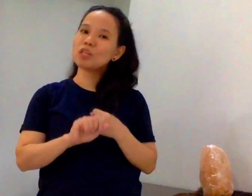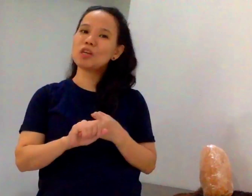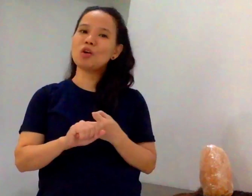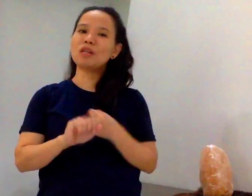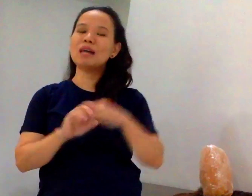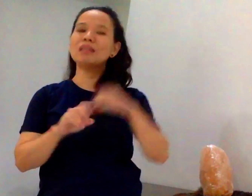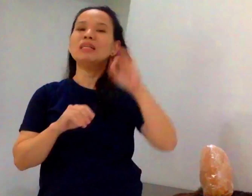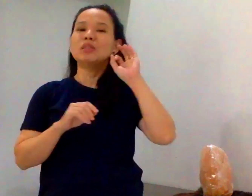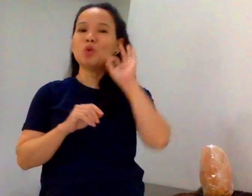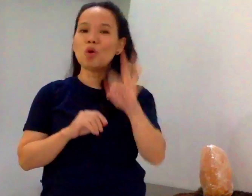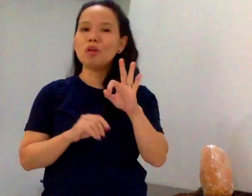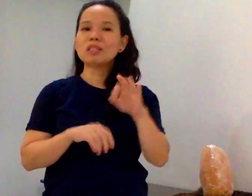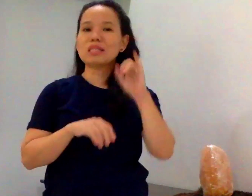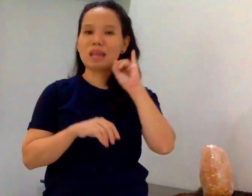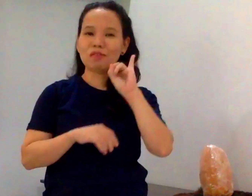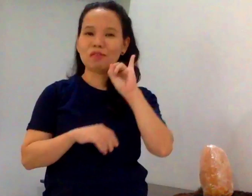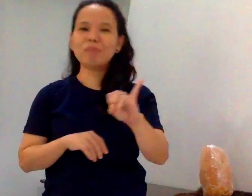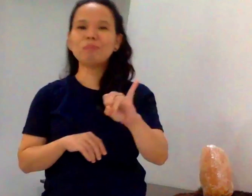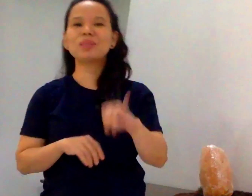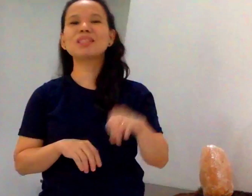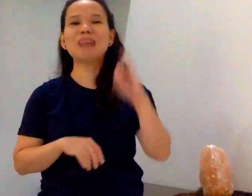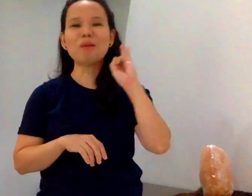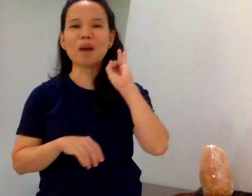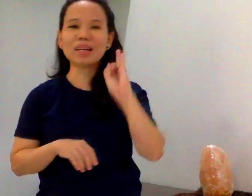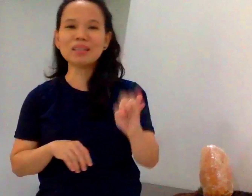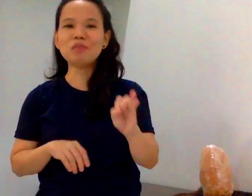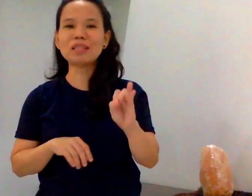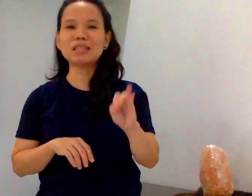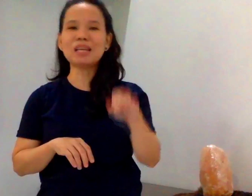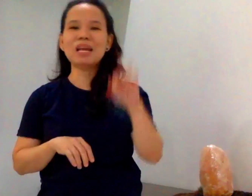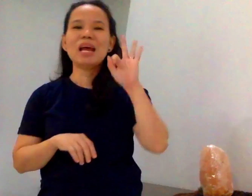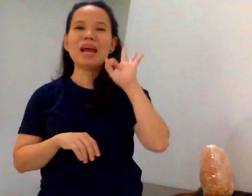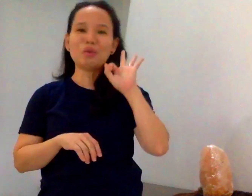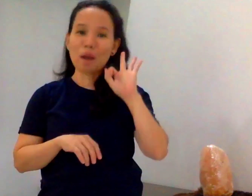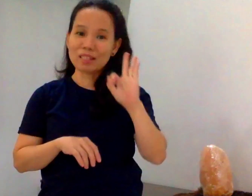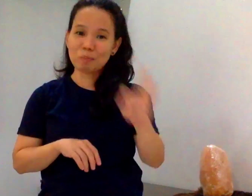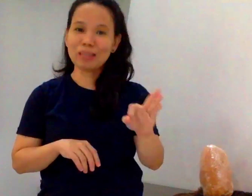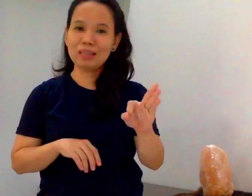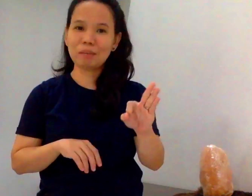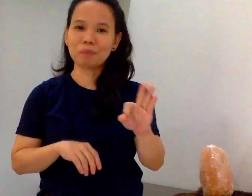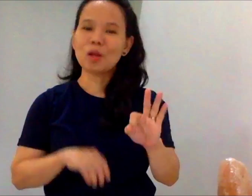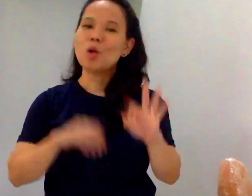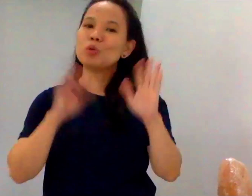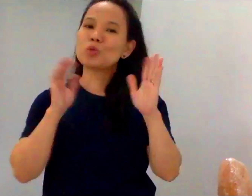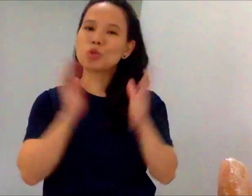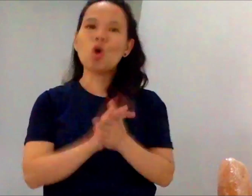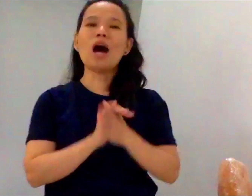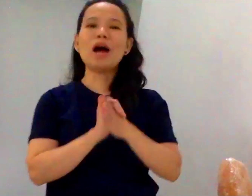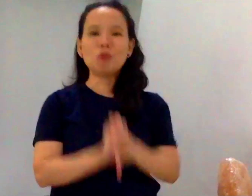sa iyo ng tungkol sa saving, stock market investing, and wise spending. So, ano